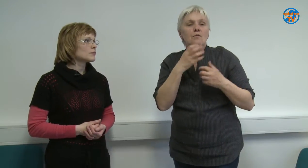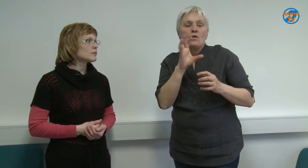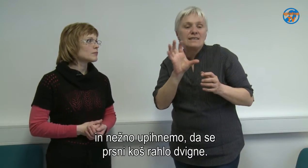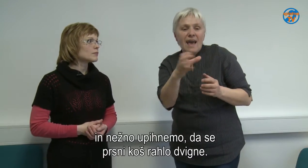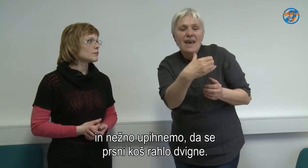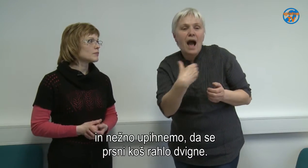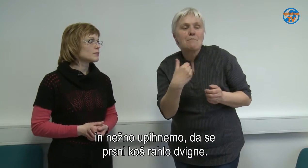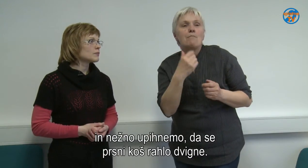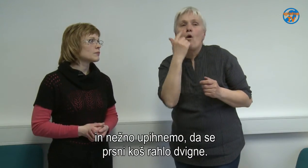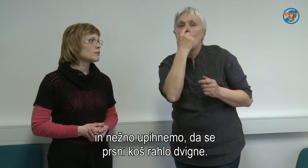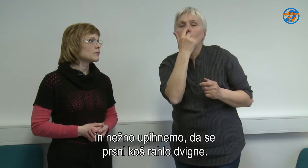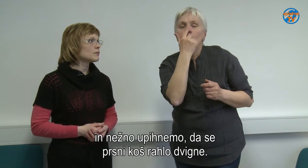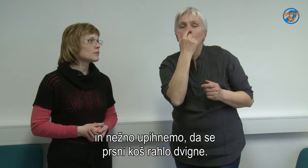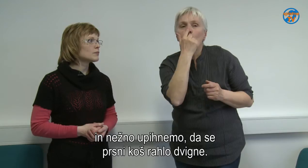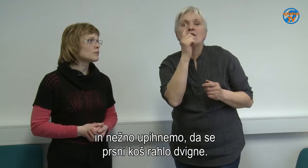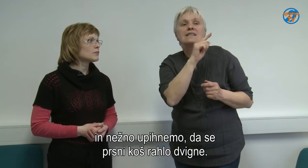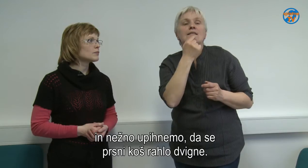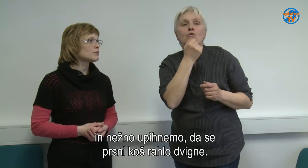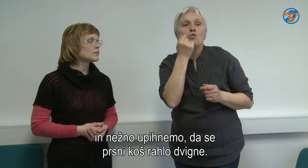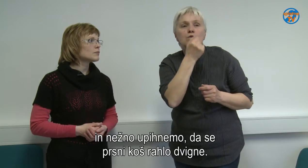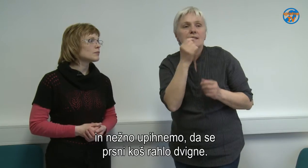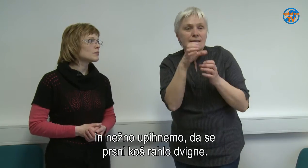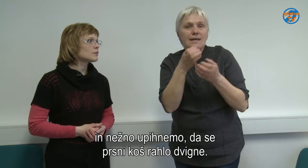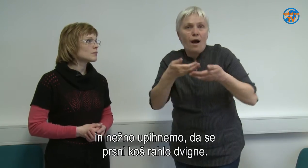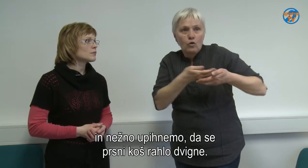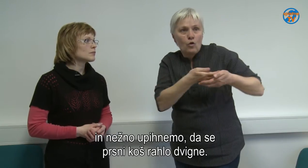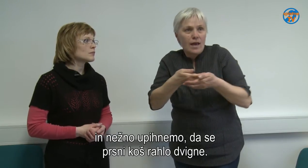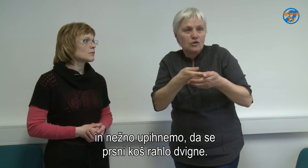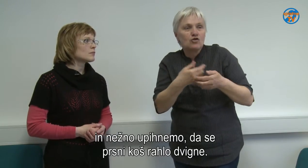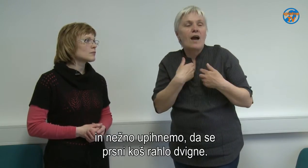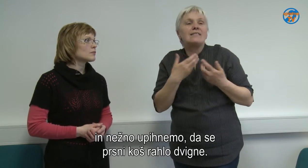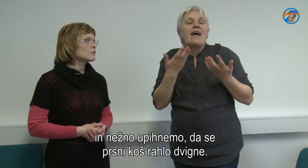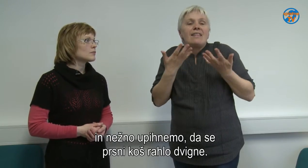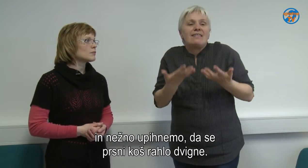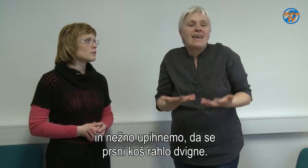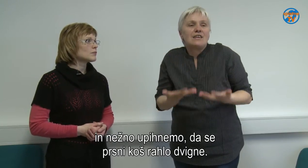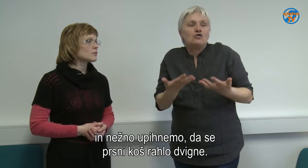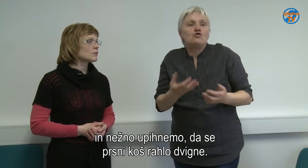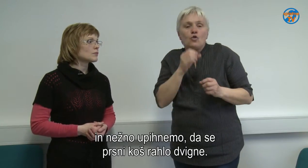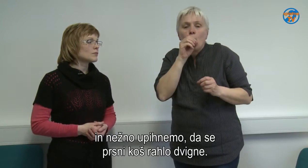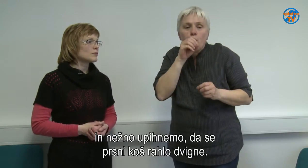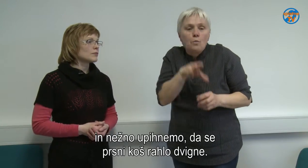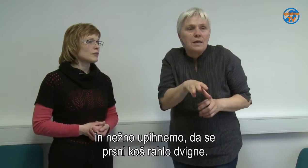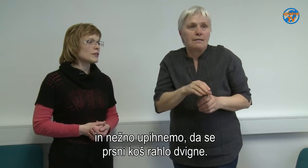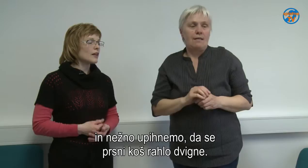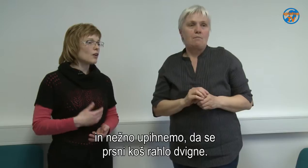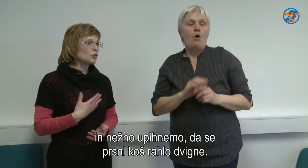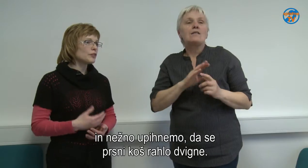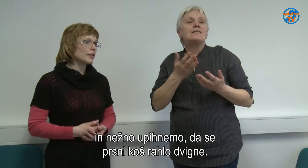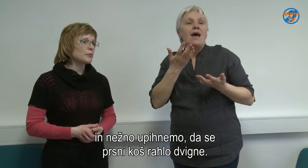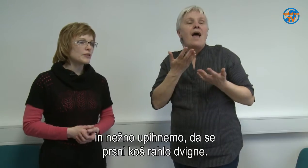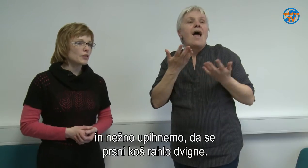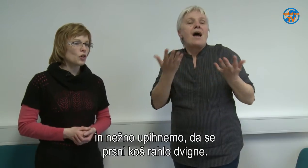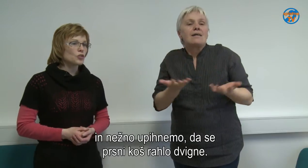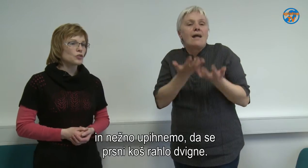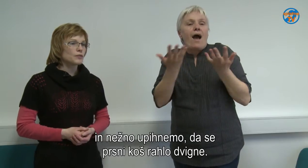se rahlo